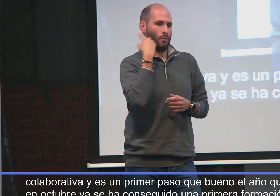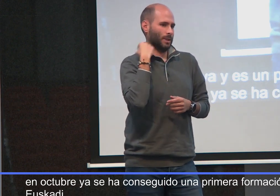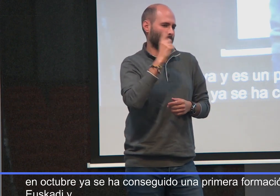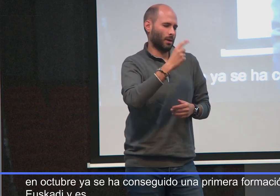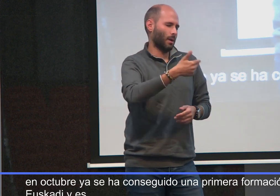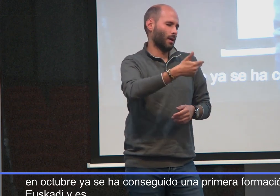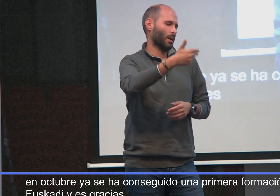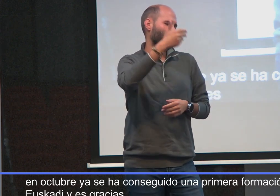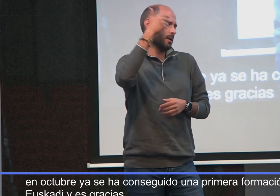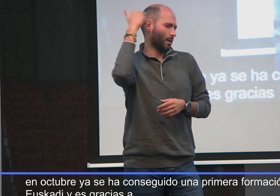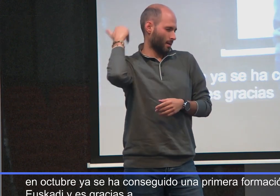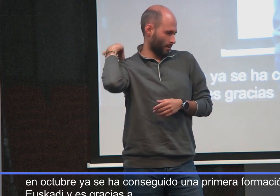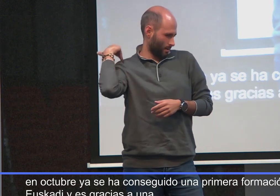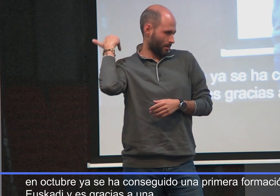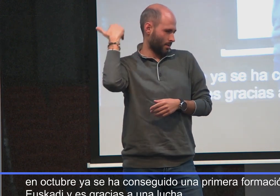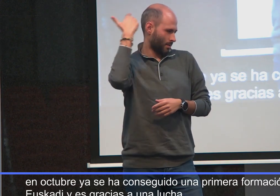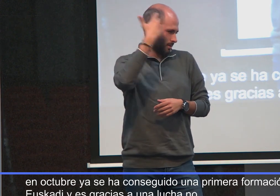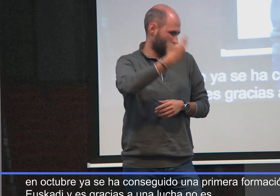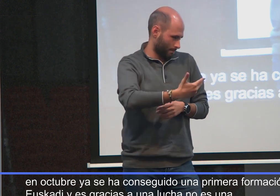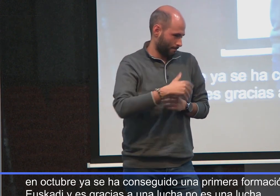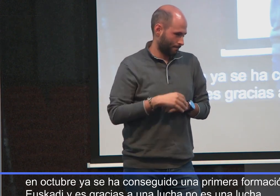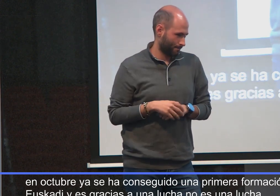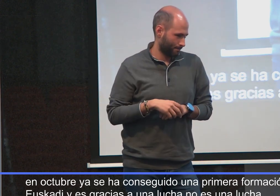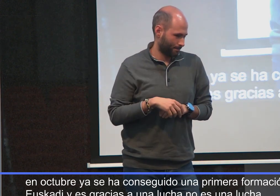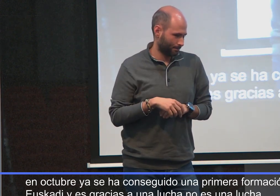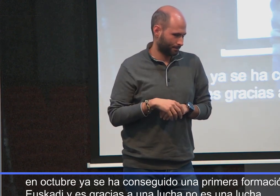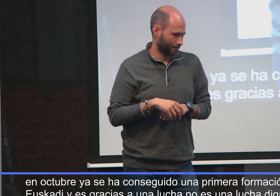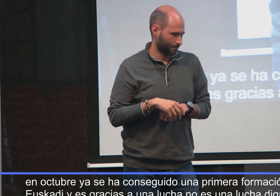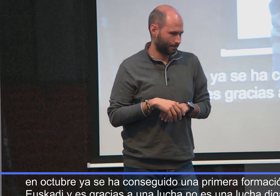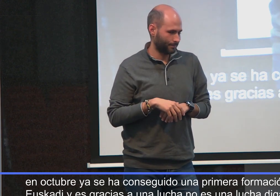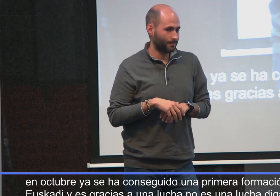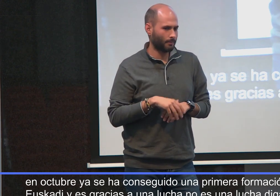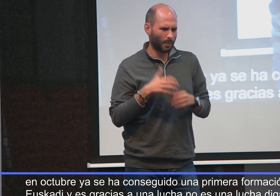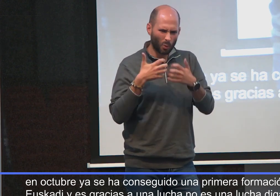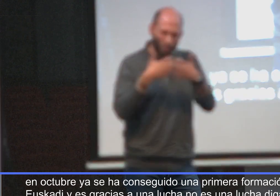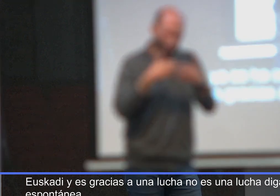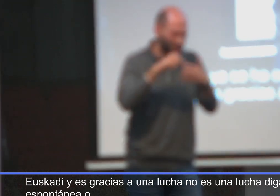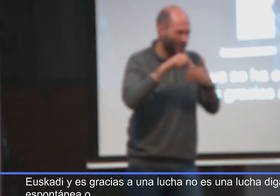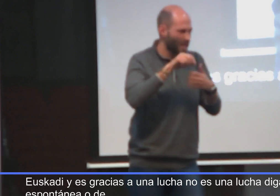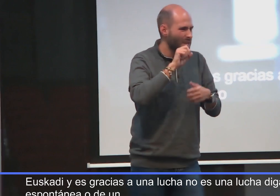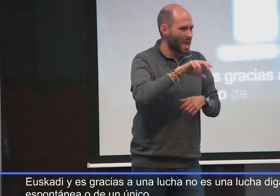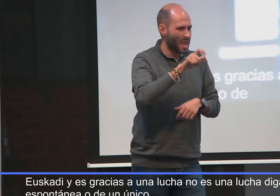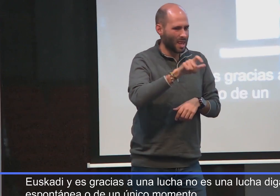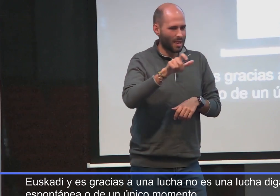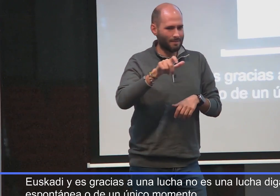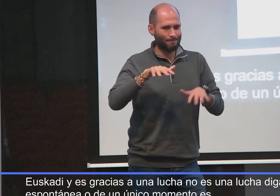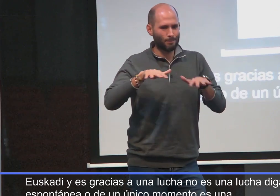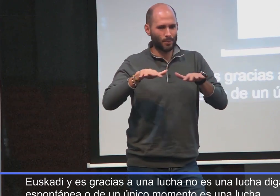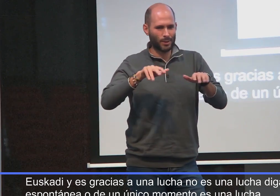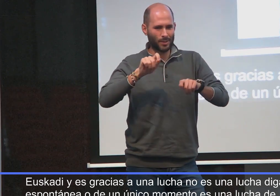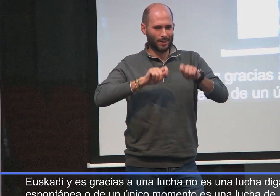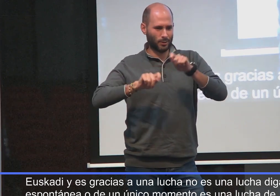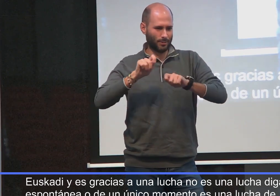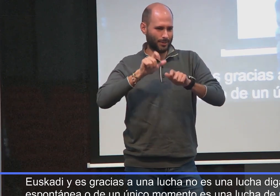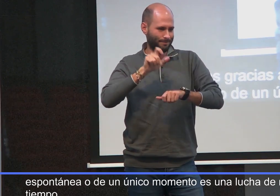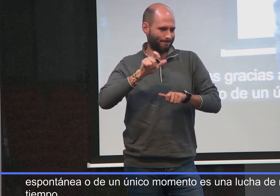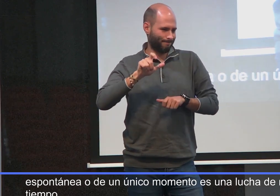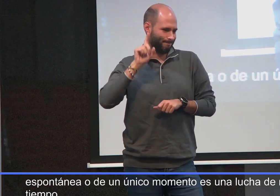a una lucha, no es una lucha, digamos, espontánea o de un único momento, es una lucha de muchísimo tiempo y ha sido